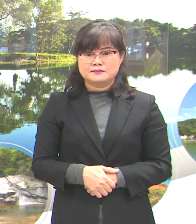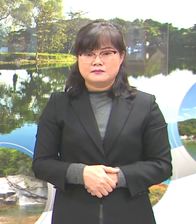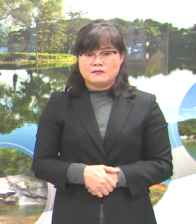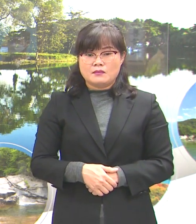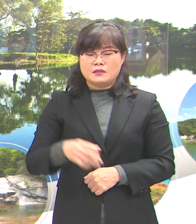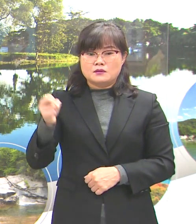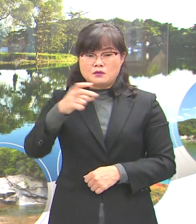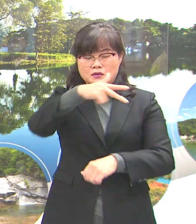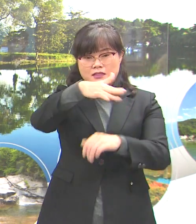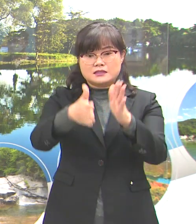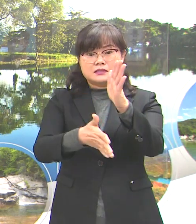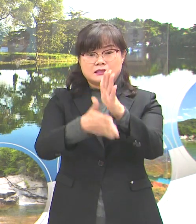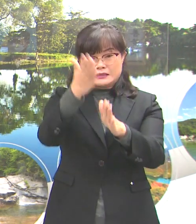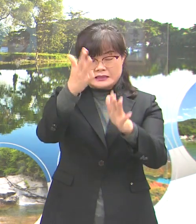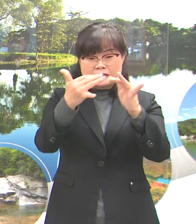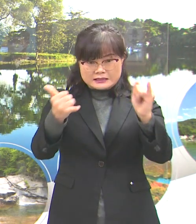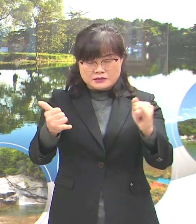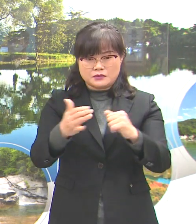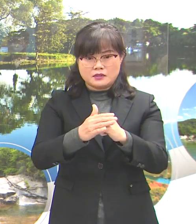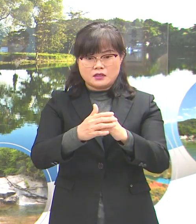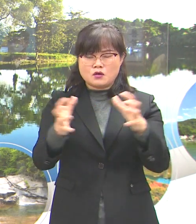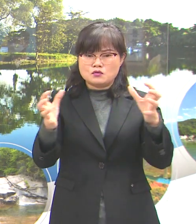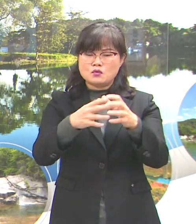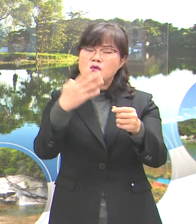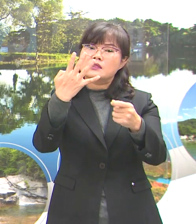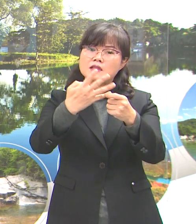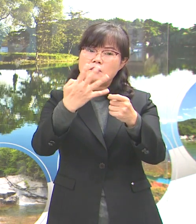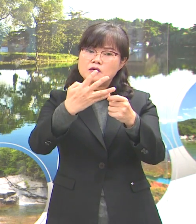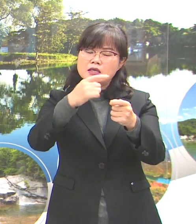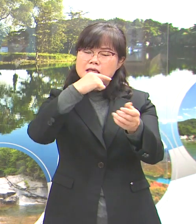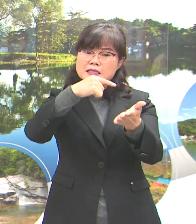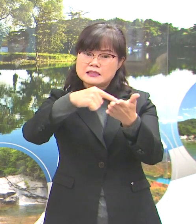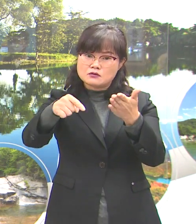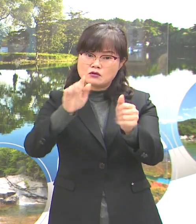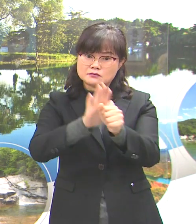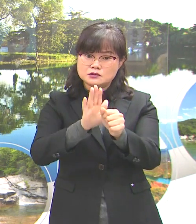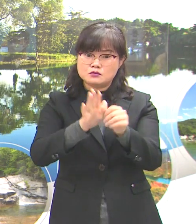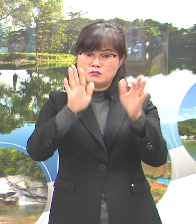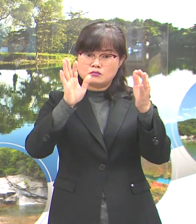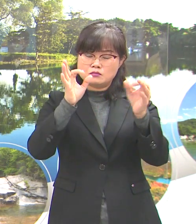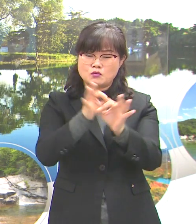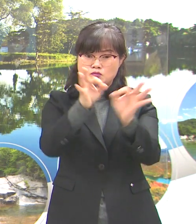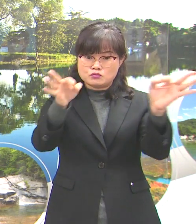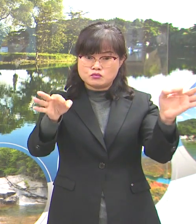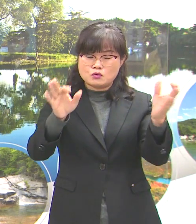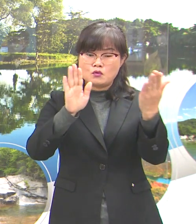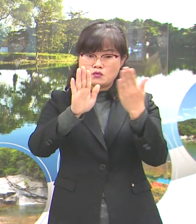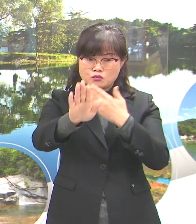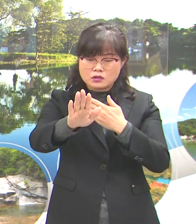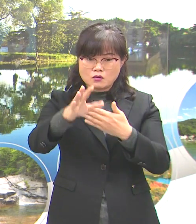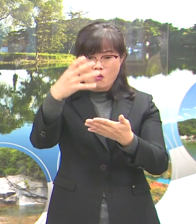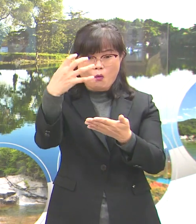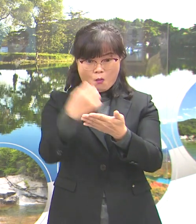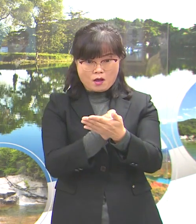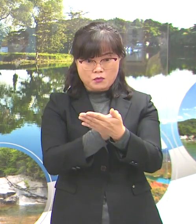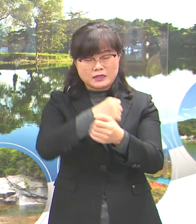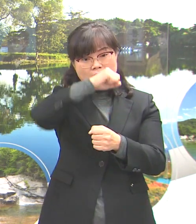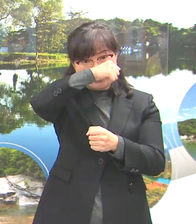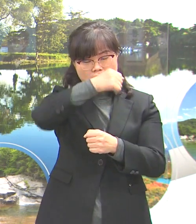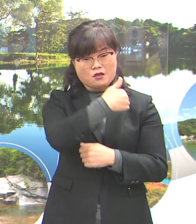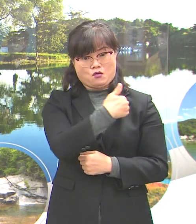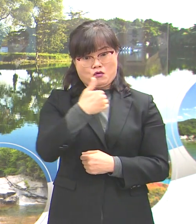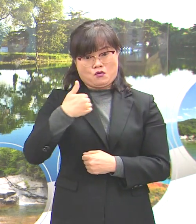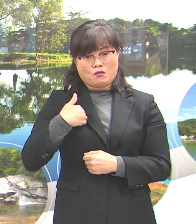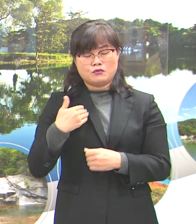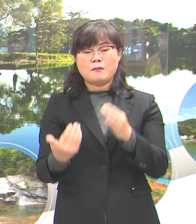또한 제천시민의 총 4번의 재난지원금 지급 후에도 확보된 예산의 여유가